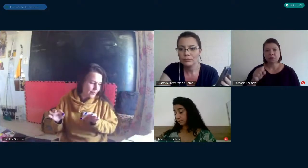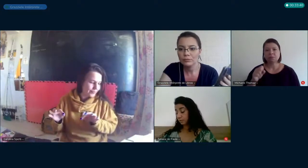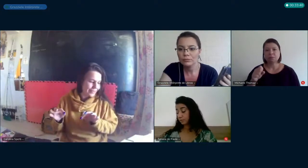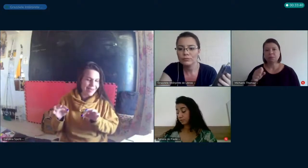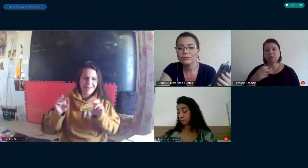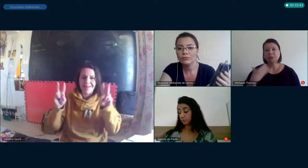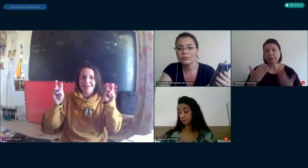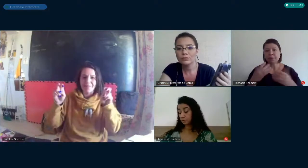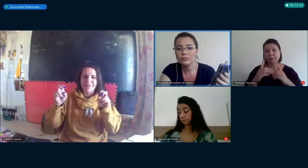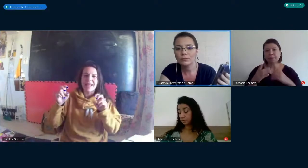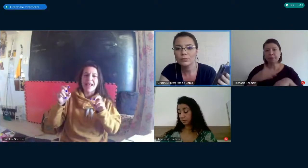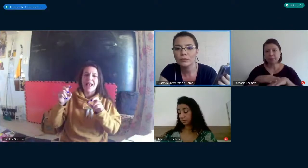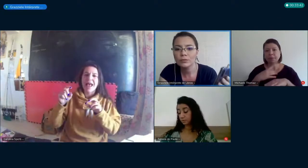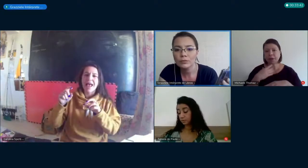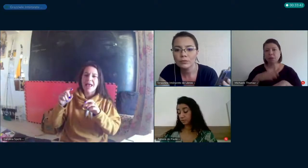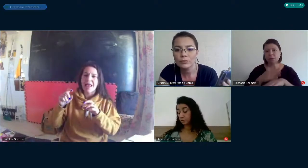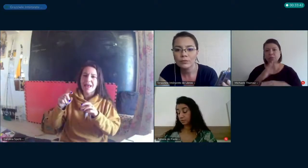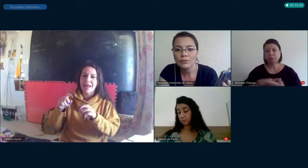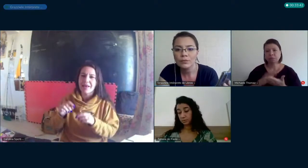entendi.